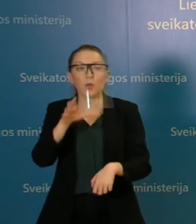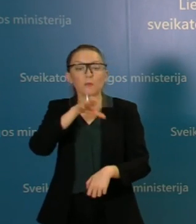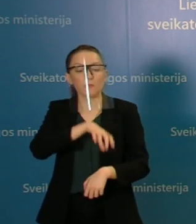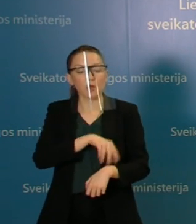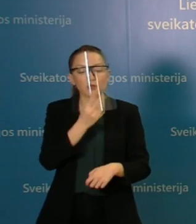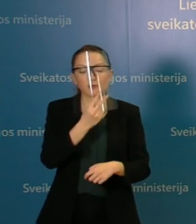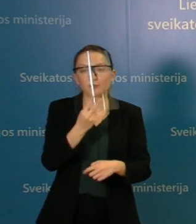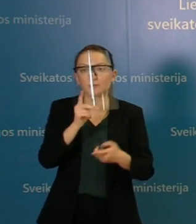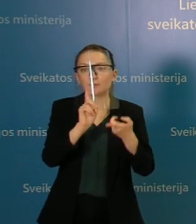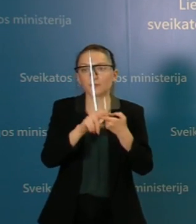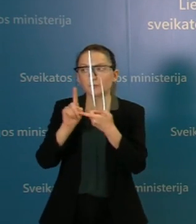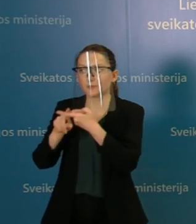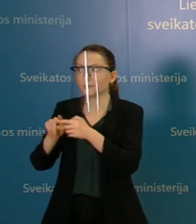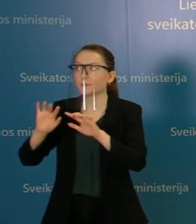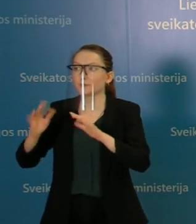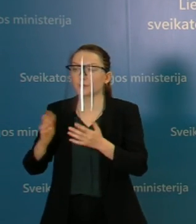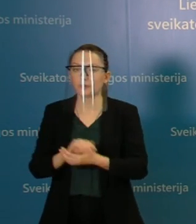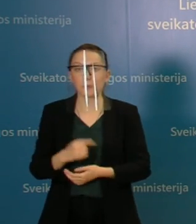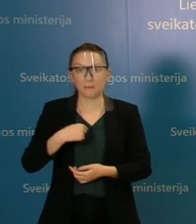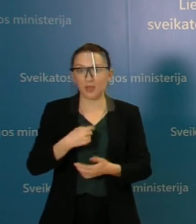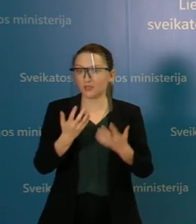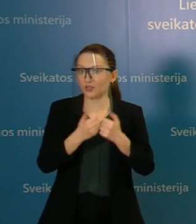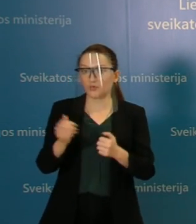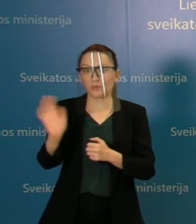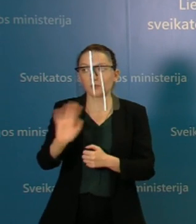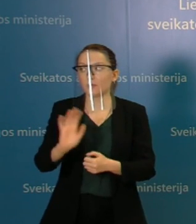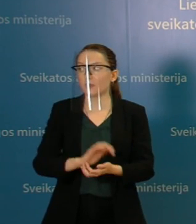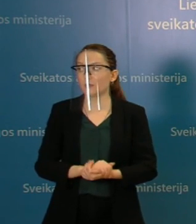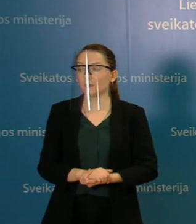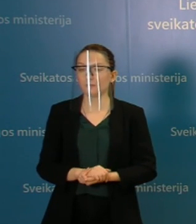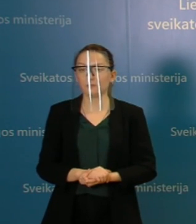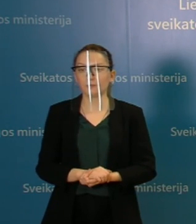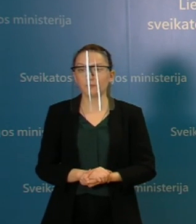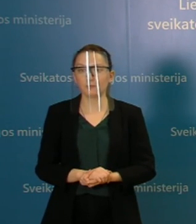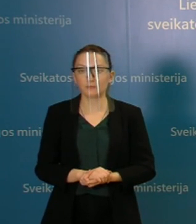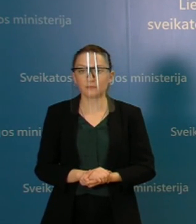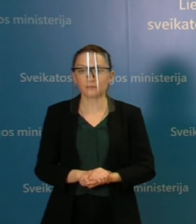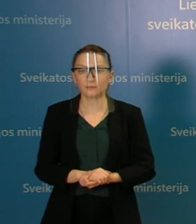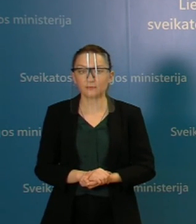jas skaičiuojame ne mes, jas skaičiuoja